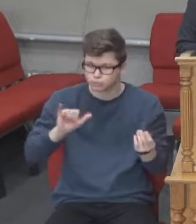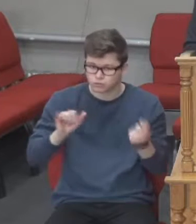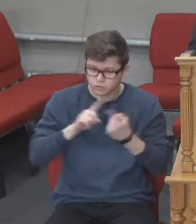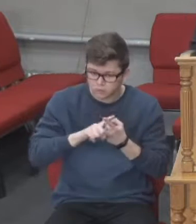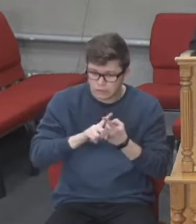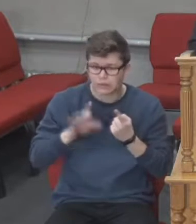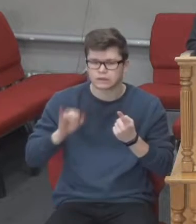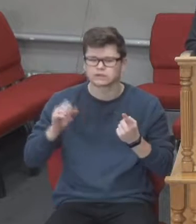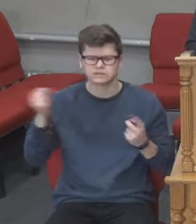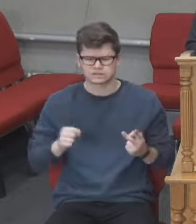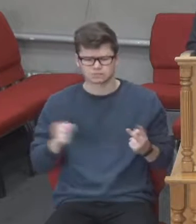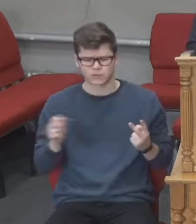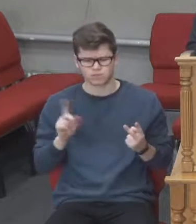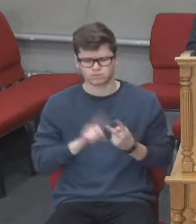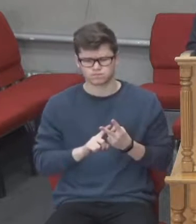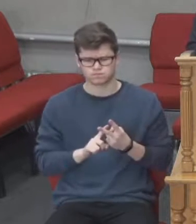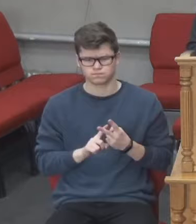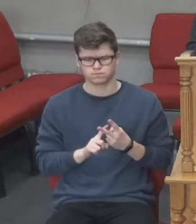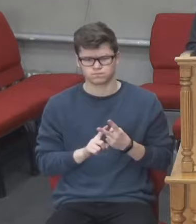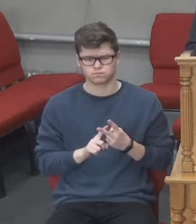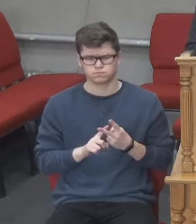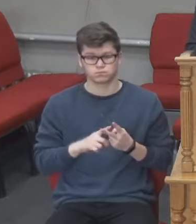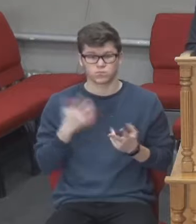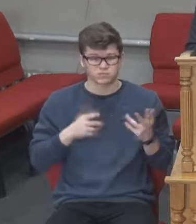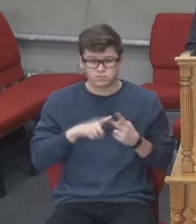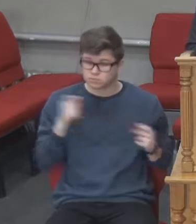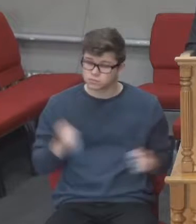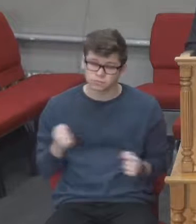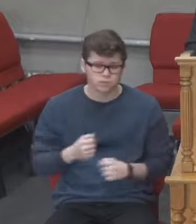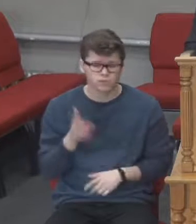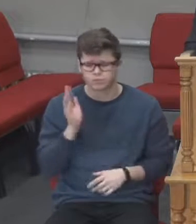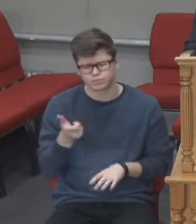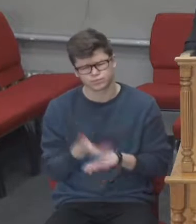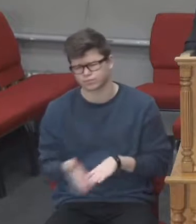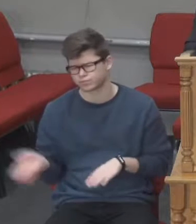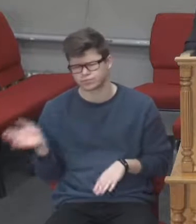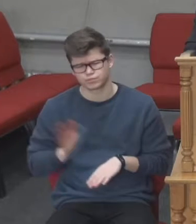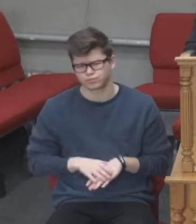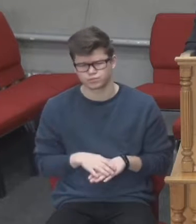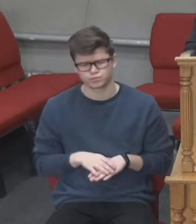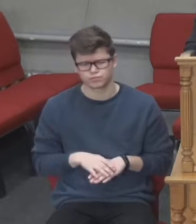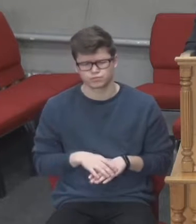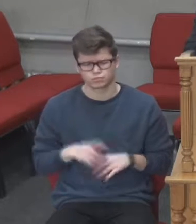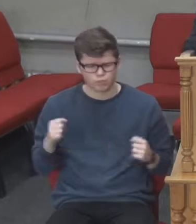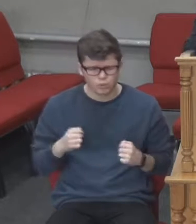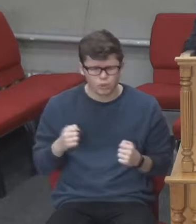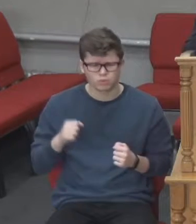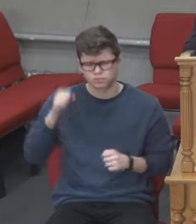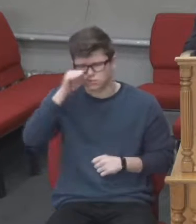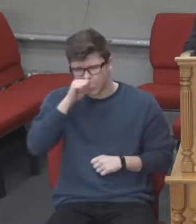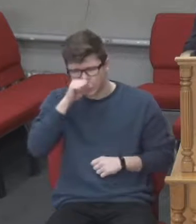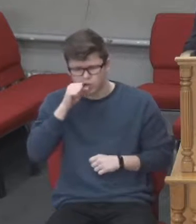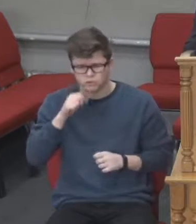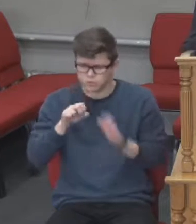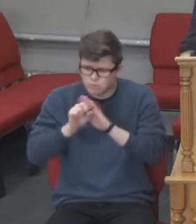І дослідники говорять так, що в той час Єрусалим він